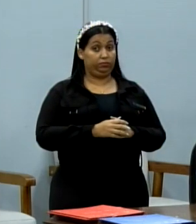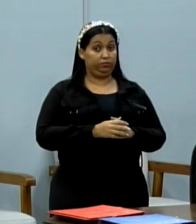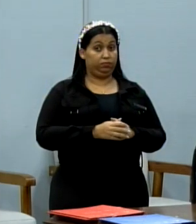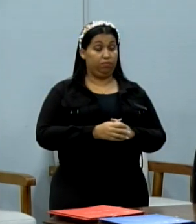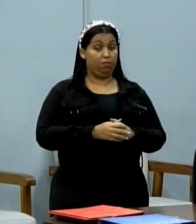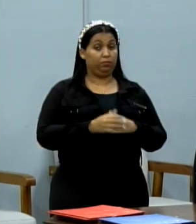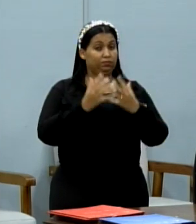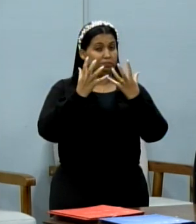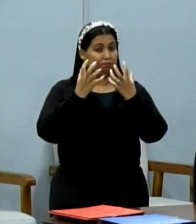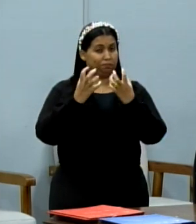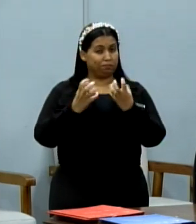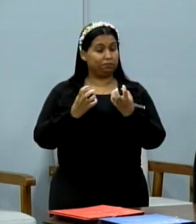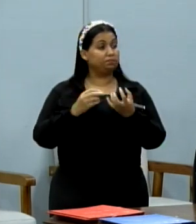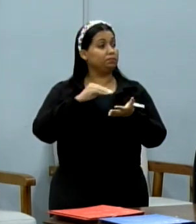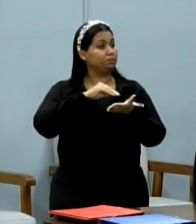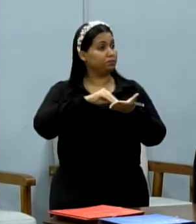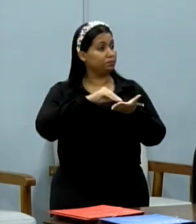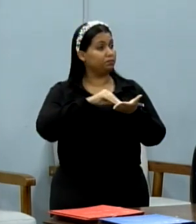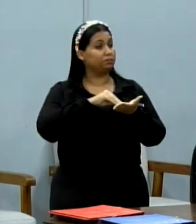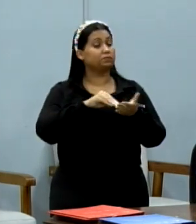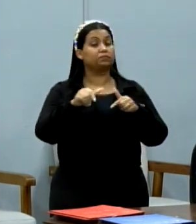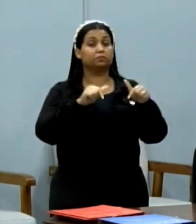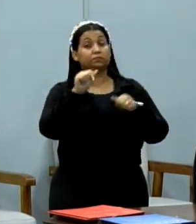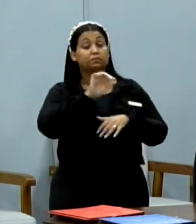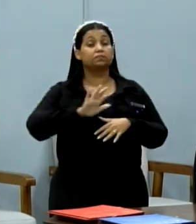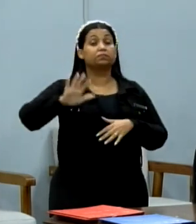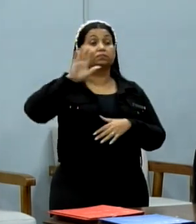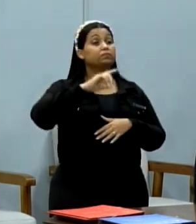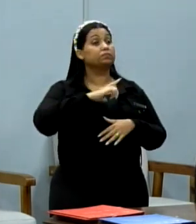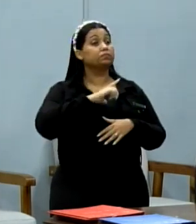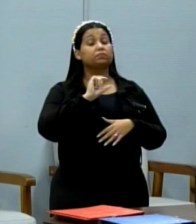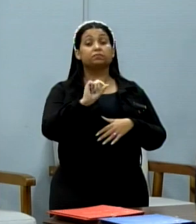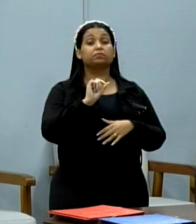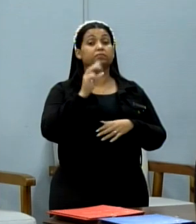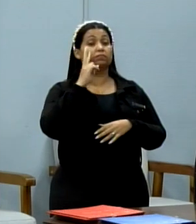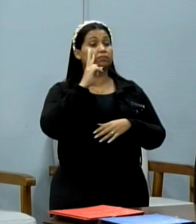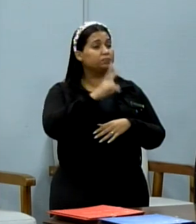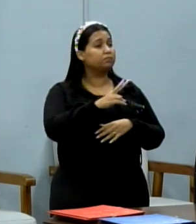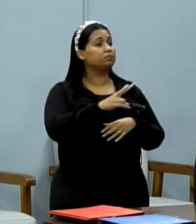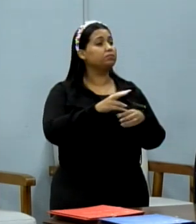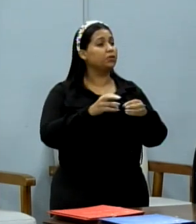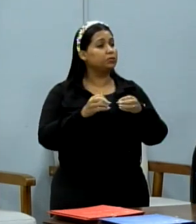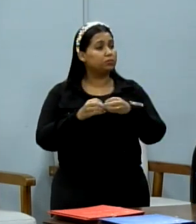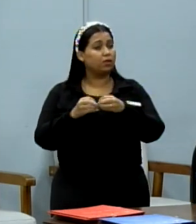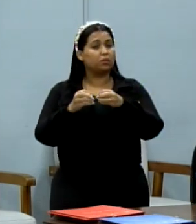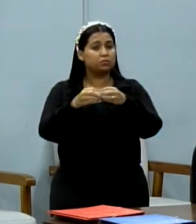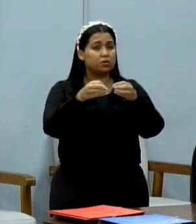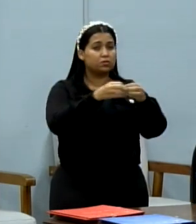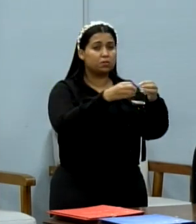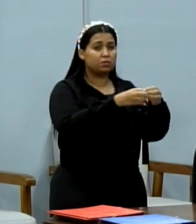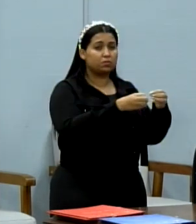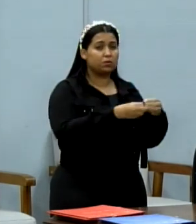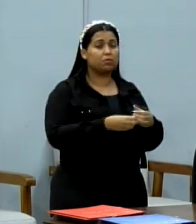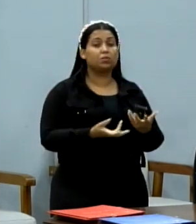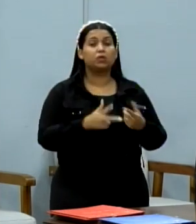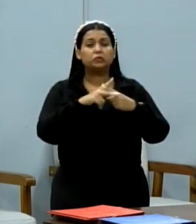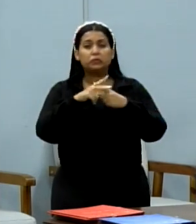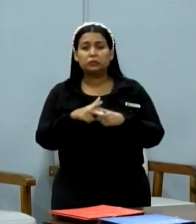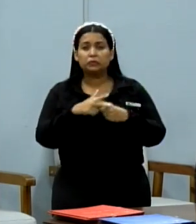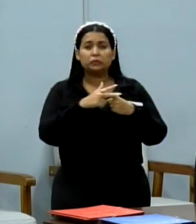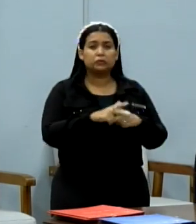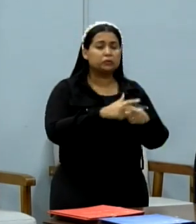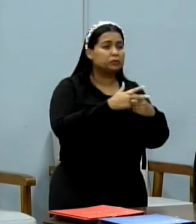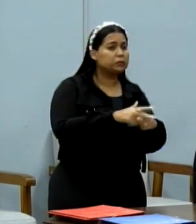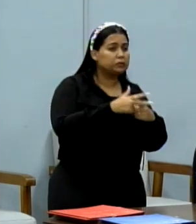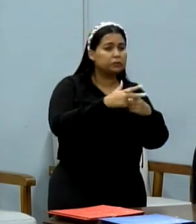seca que a Secretaria de Serviços Gerais tem prestigiado vários bairros, consertando, fazendo